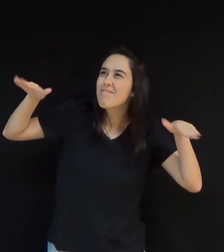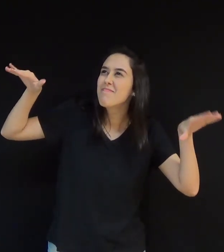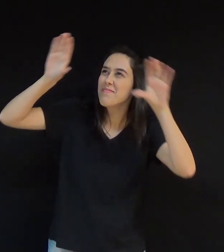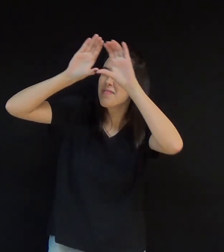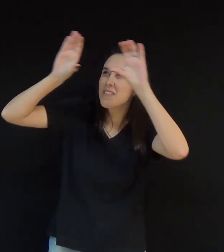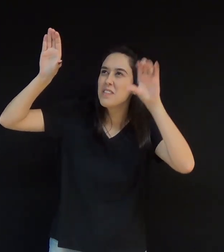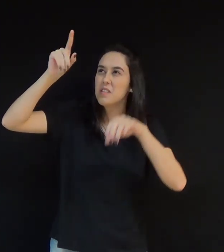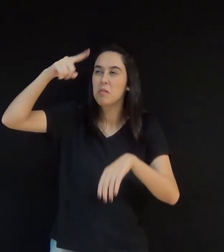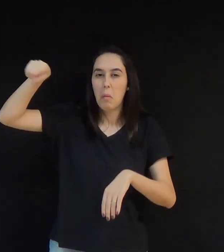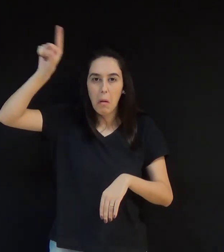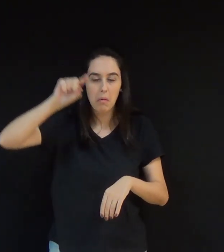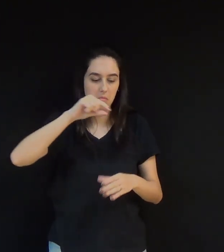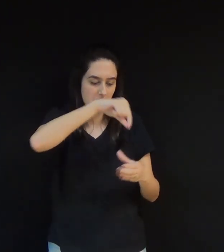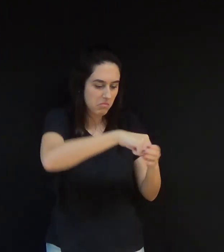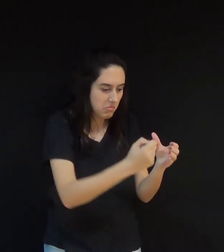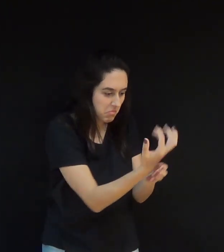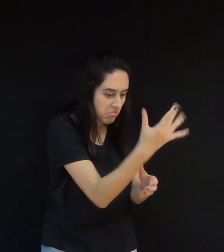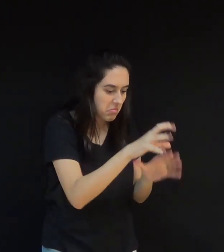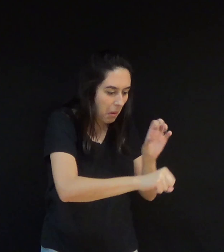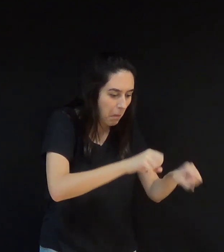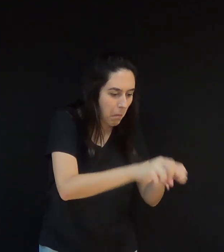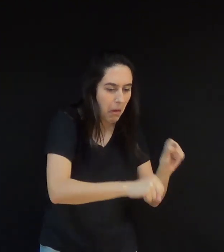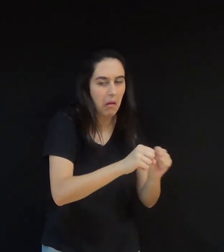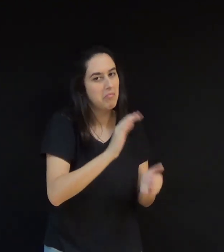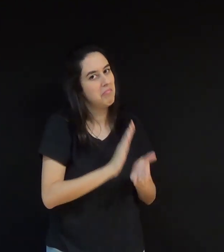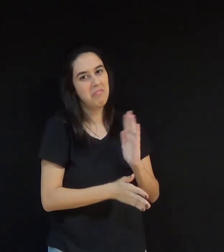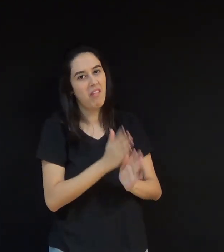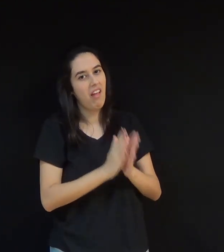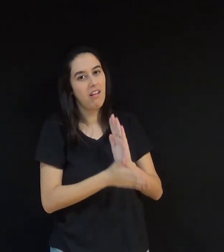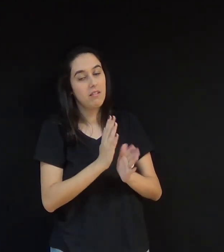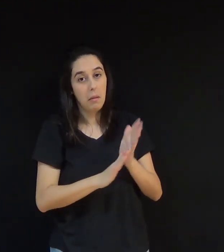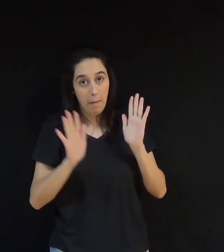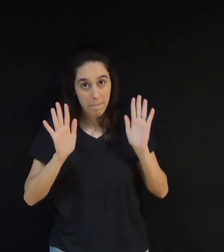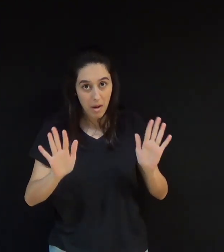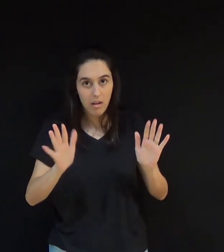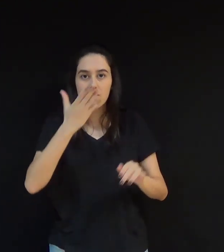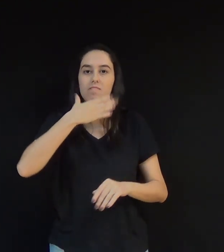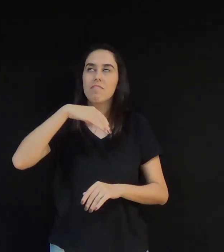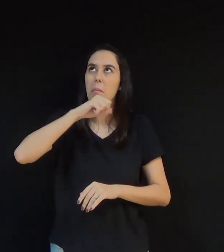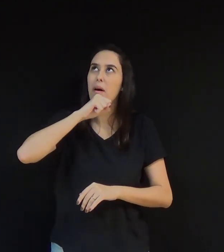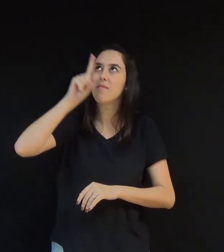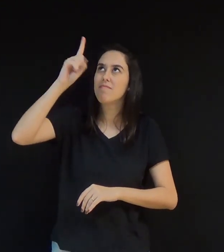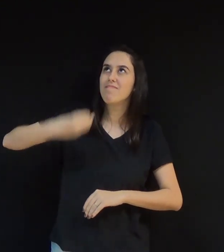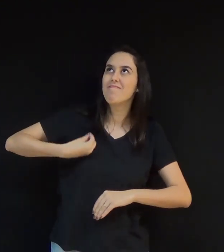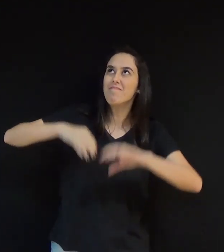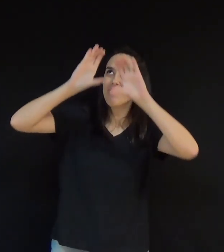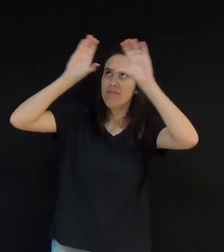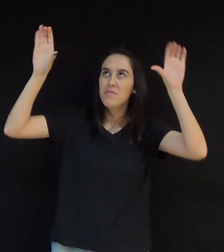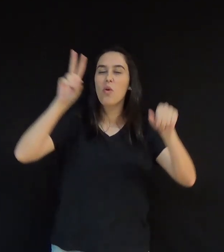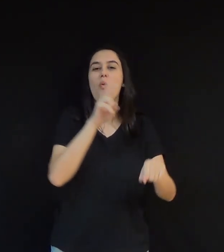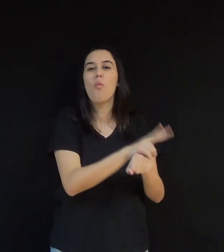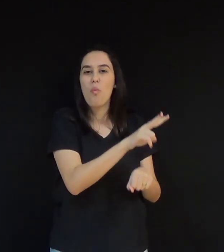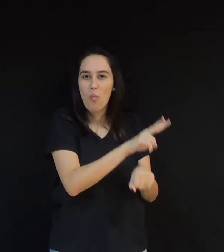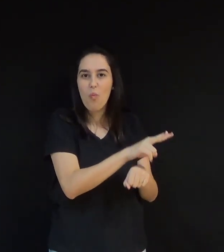semeiam, não colem, nem juntam em celeiros, contudo vosso Pai Celeste as sustenta.